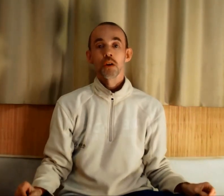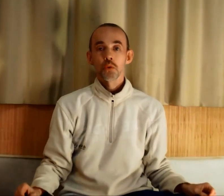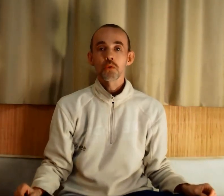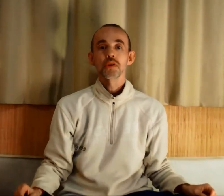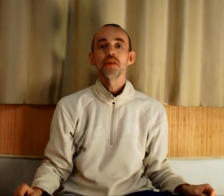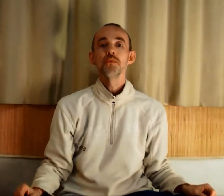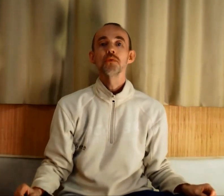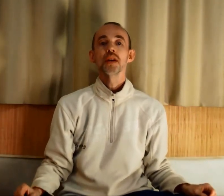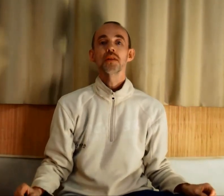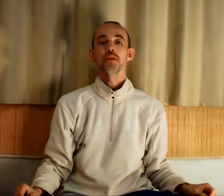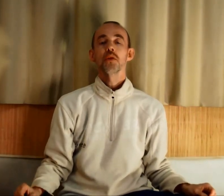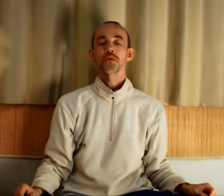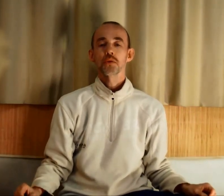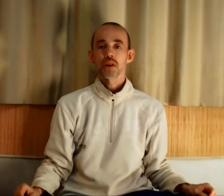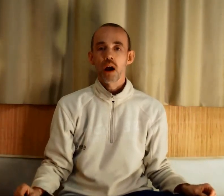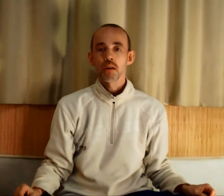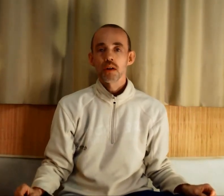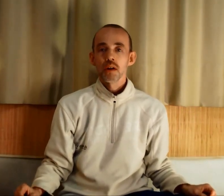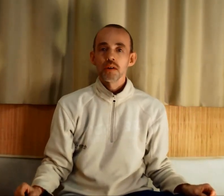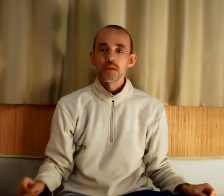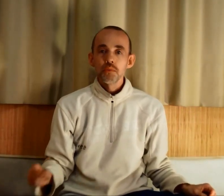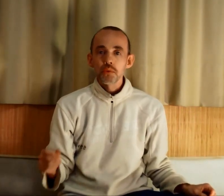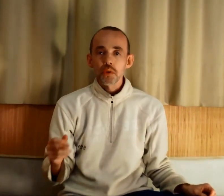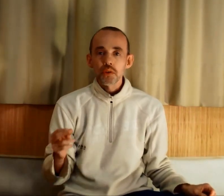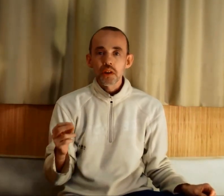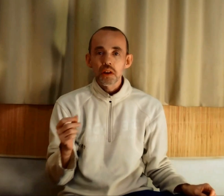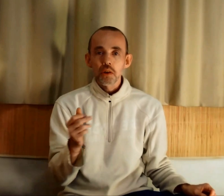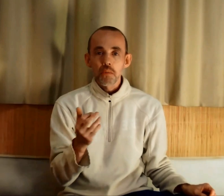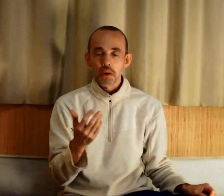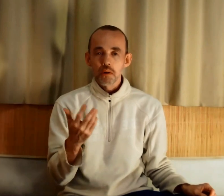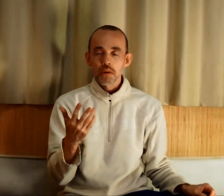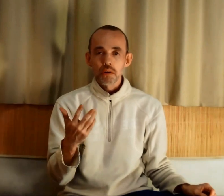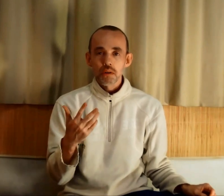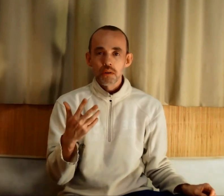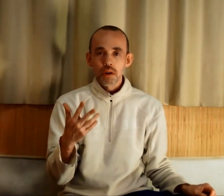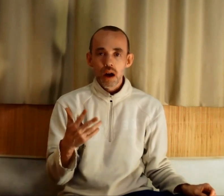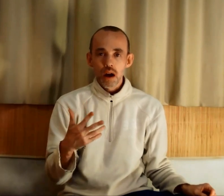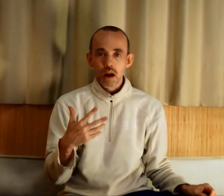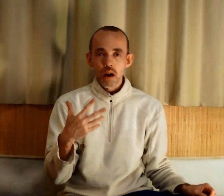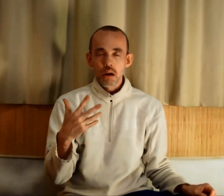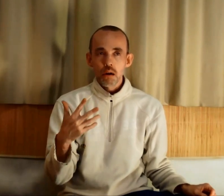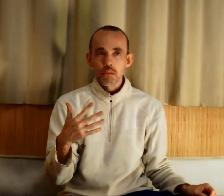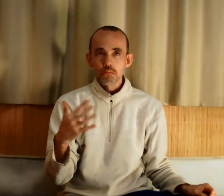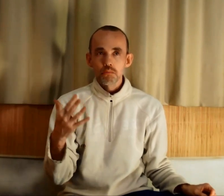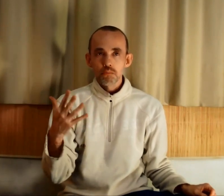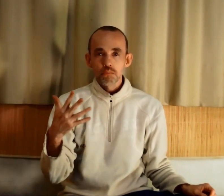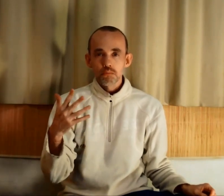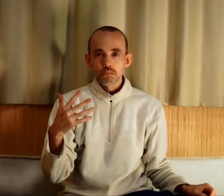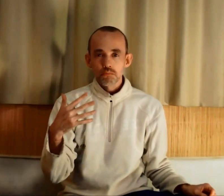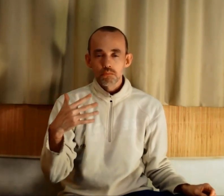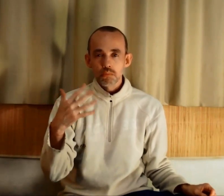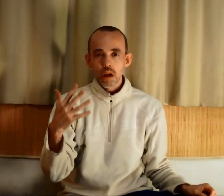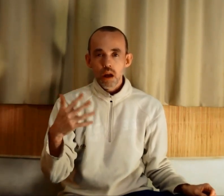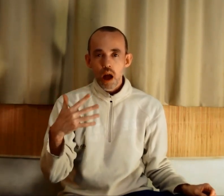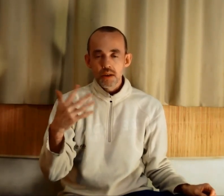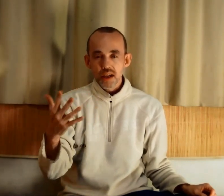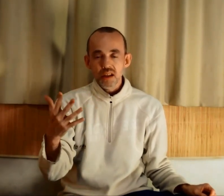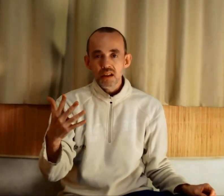Donc si vous êtes dans ce cas, si vous sentez comme un certain